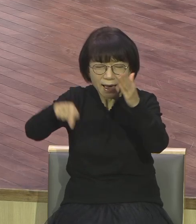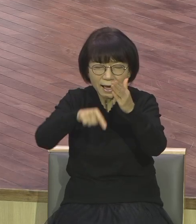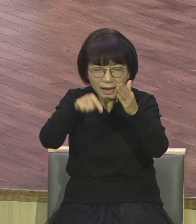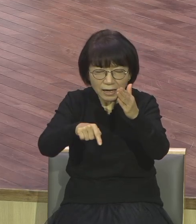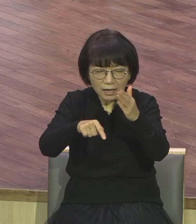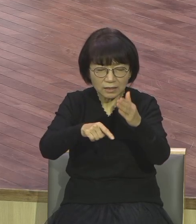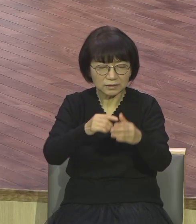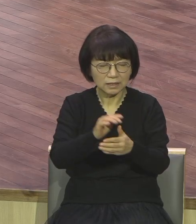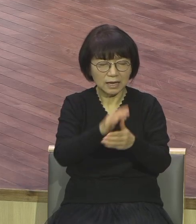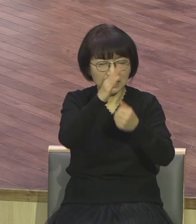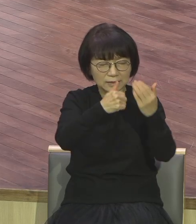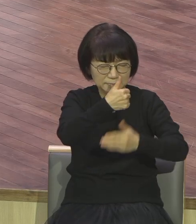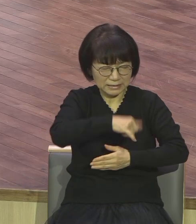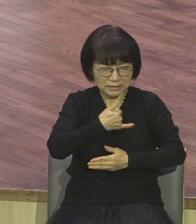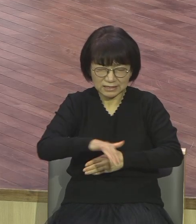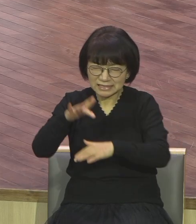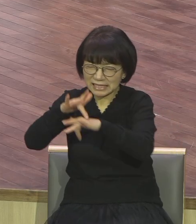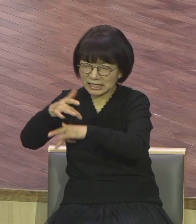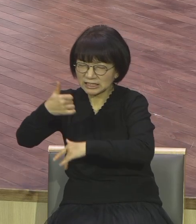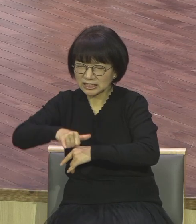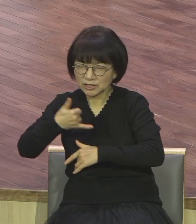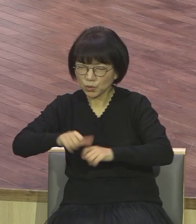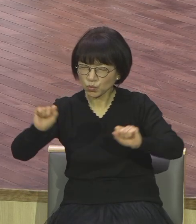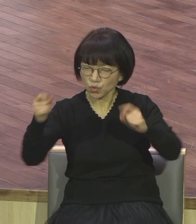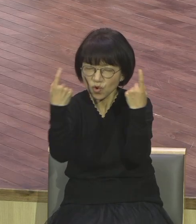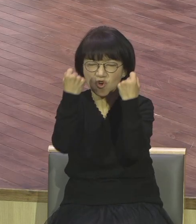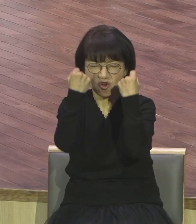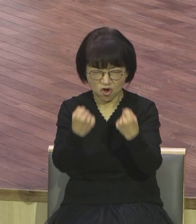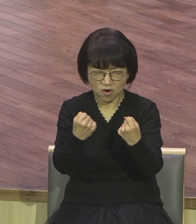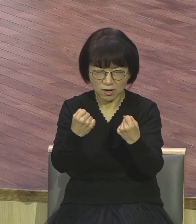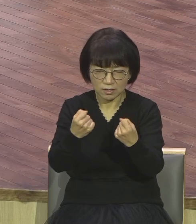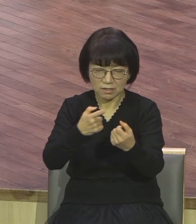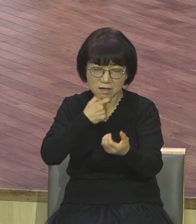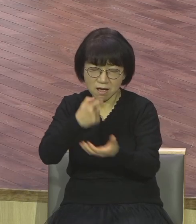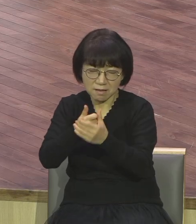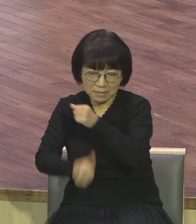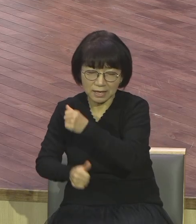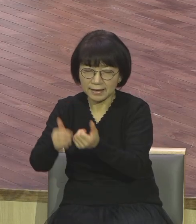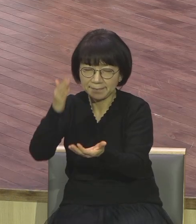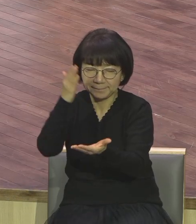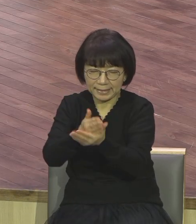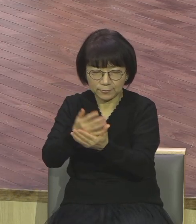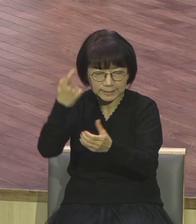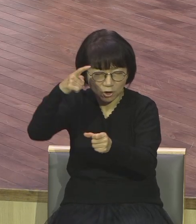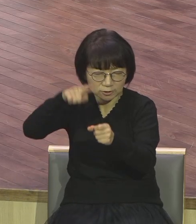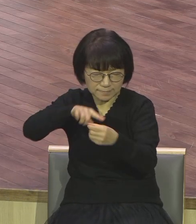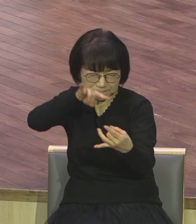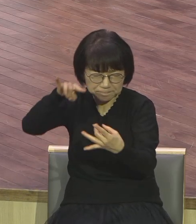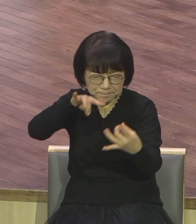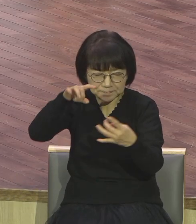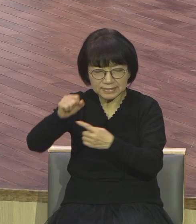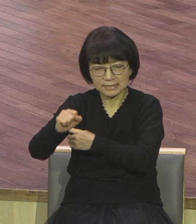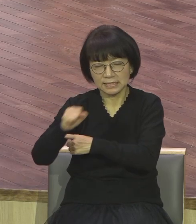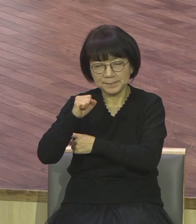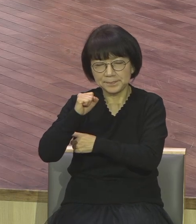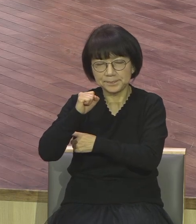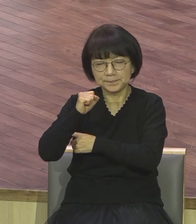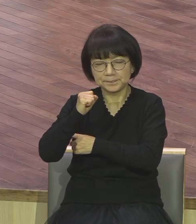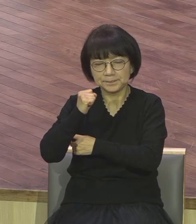않게 하야 하주옵시고 정말로 2, 3, 7 영적 이 통신망을 세워나가는 모든 사람을